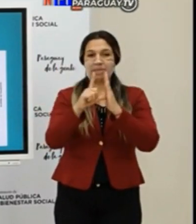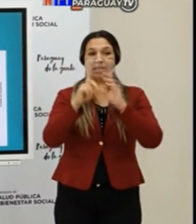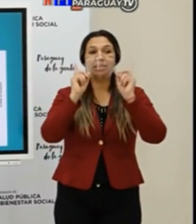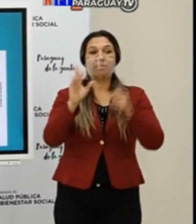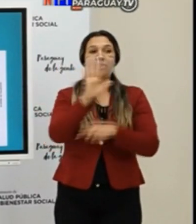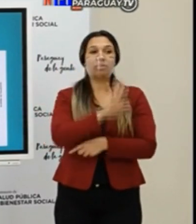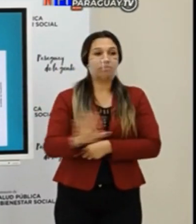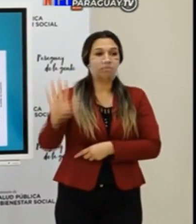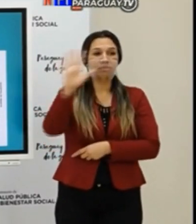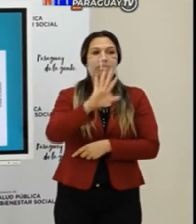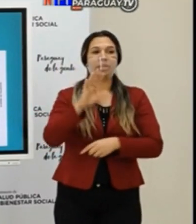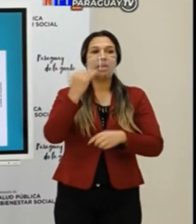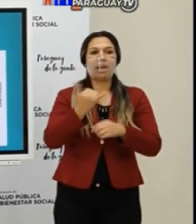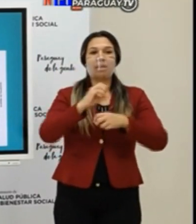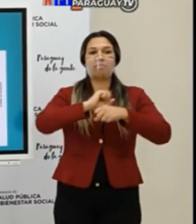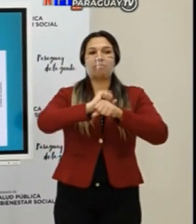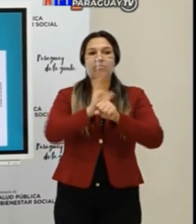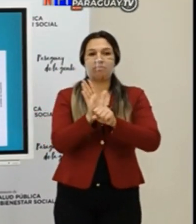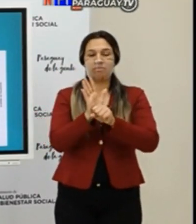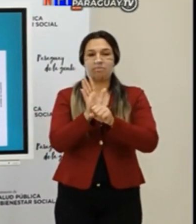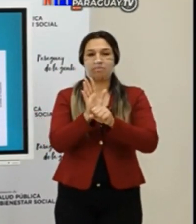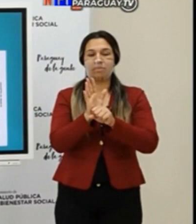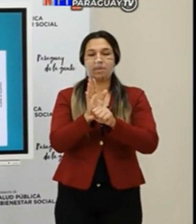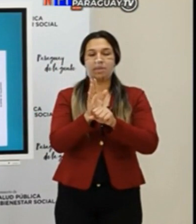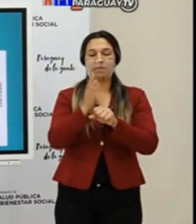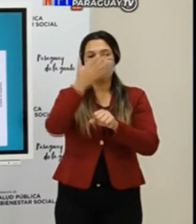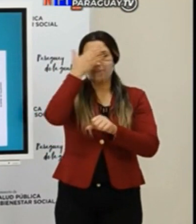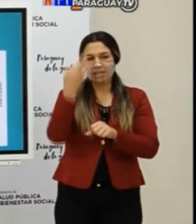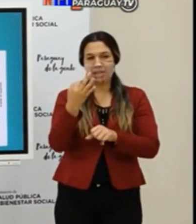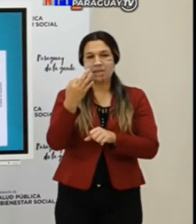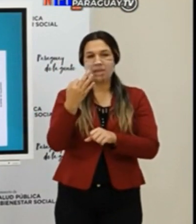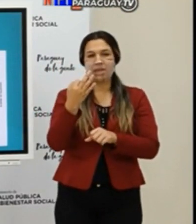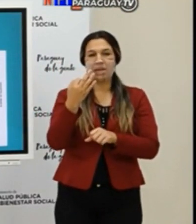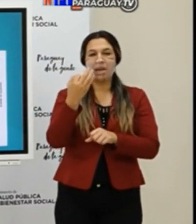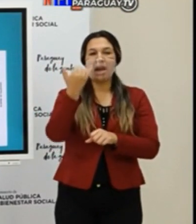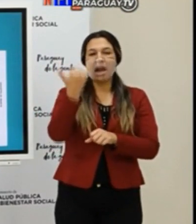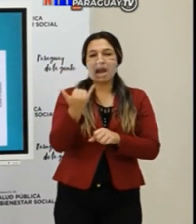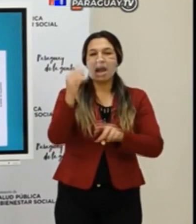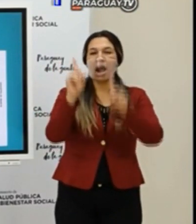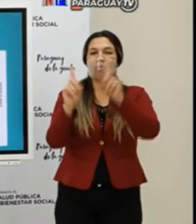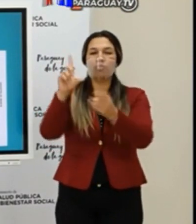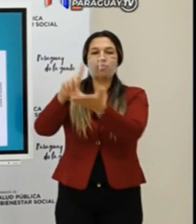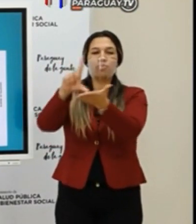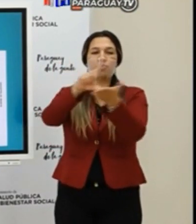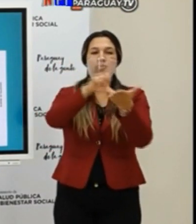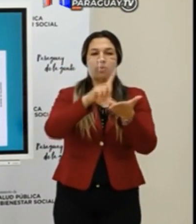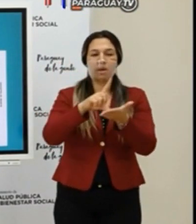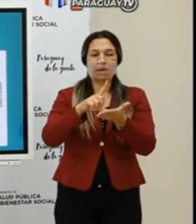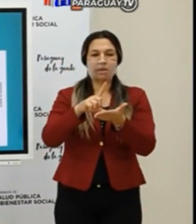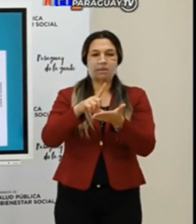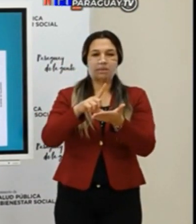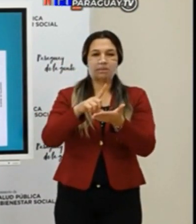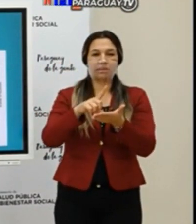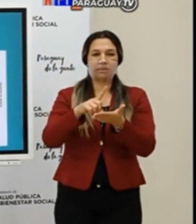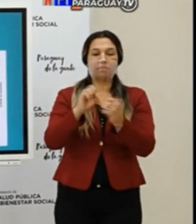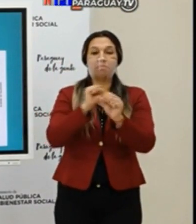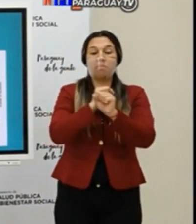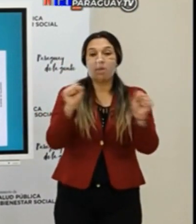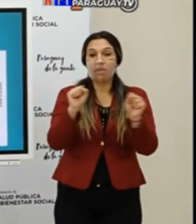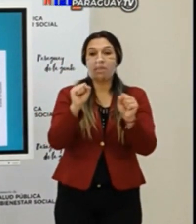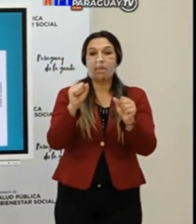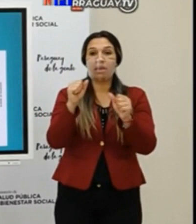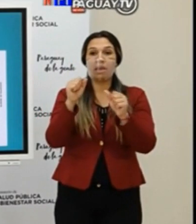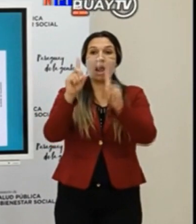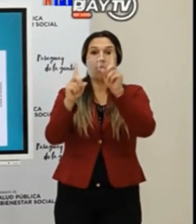Es cierto que hay medidas que... Hay regiones del país que pueden responder